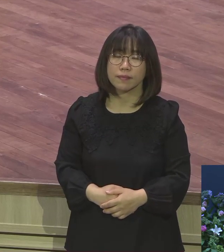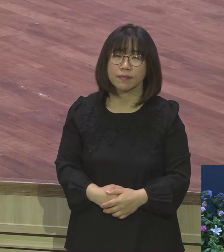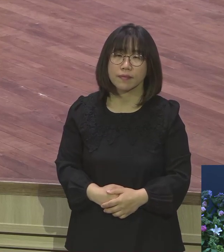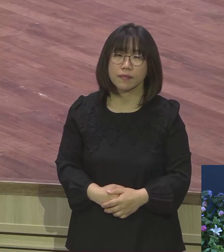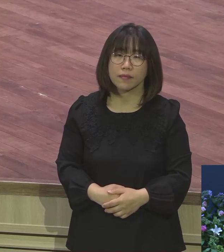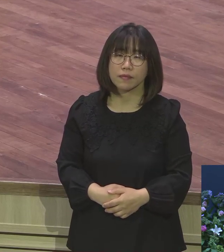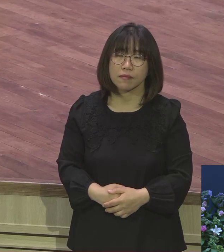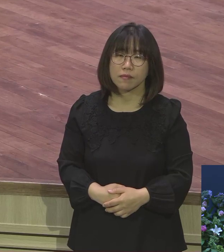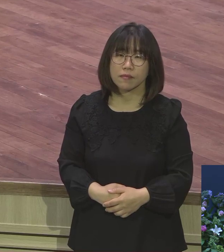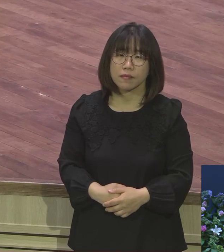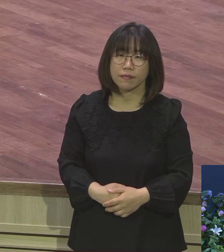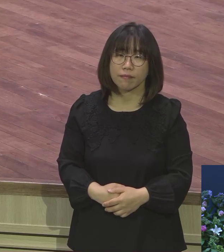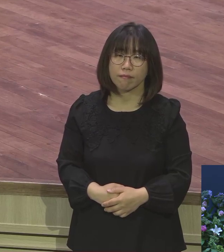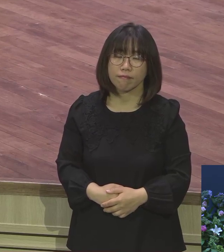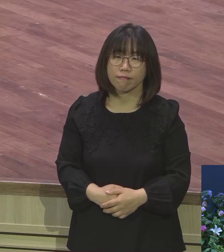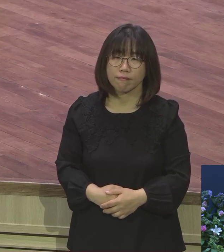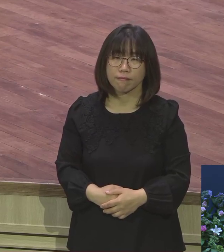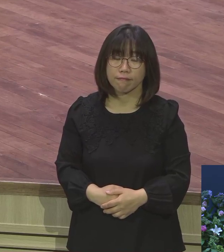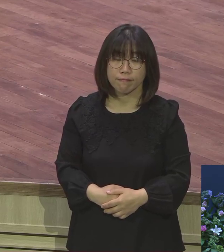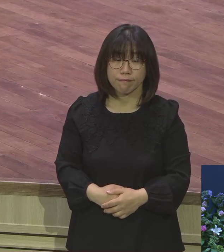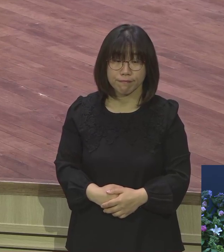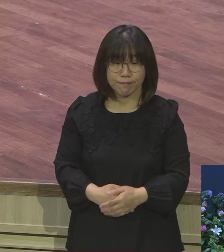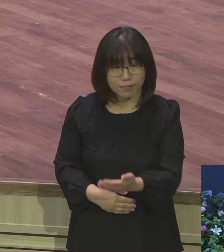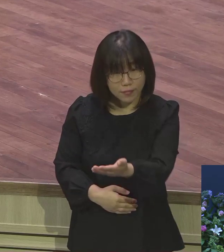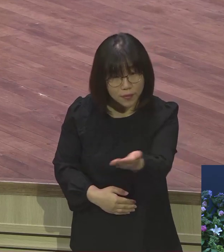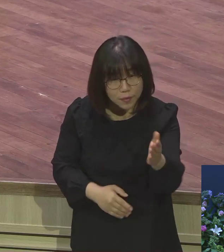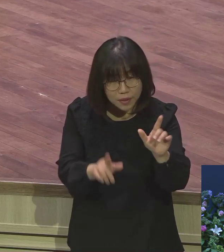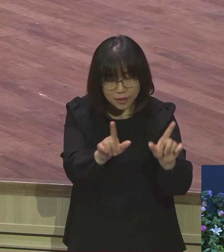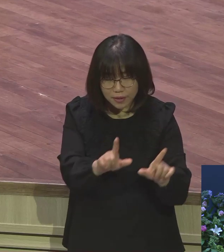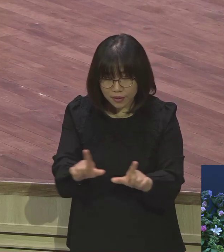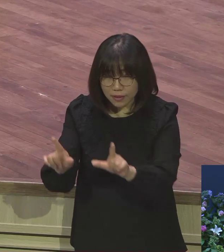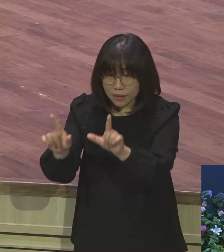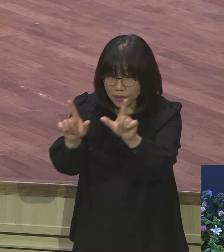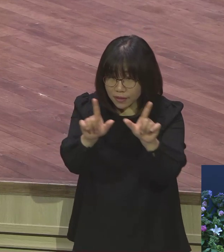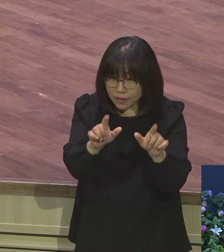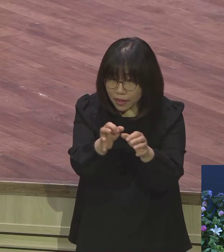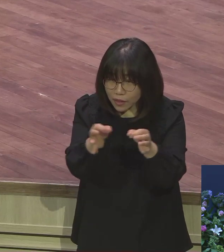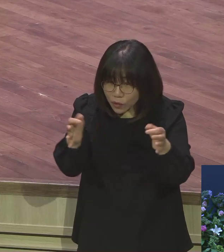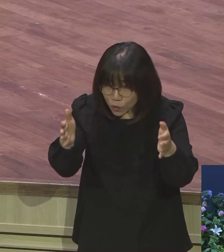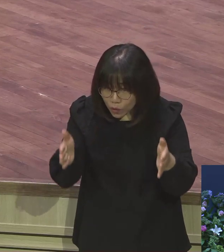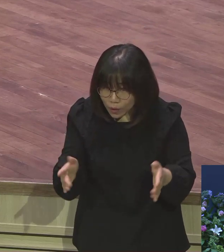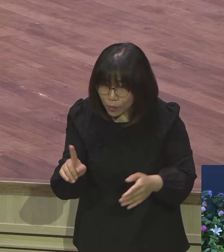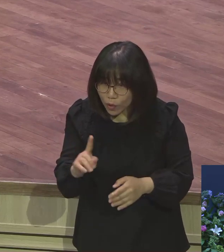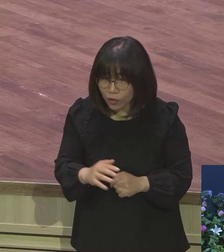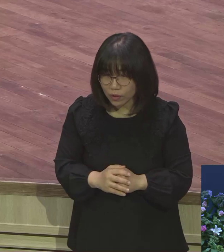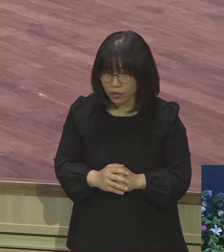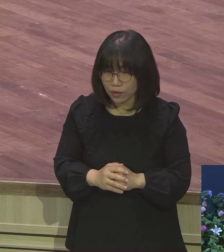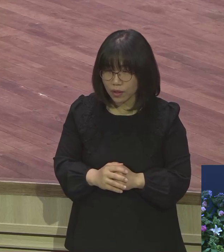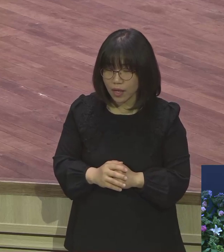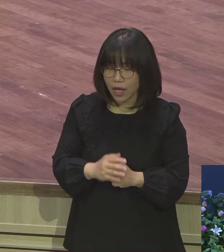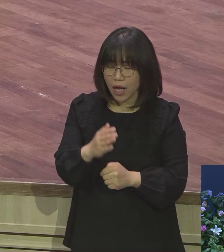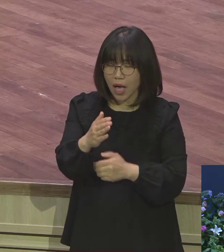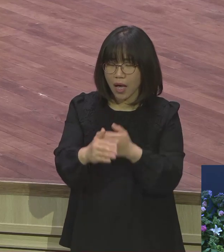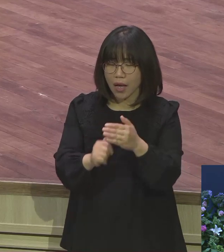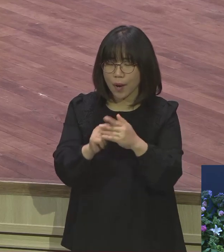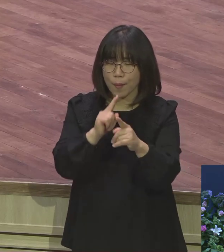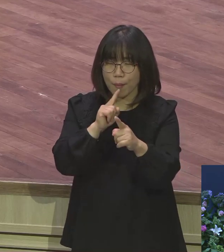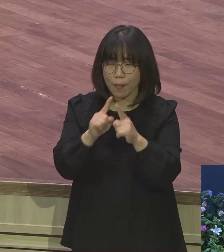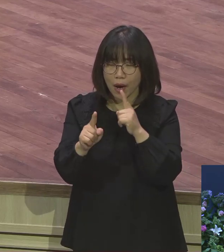여러분이 세상 살면서요 늘 그렇게 말씀이 없는 환상만 있고